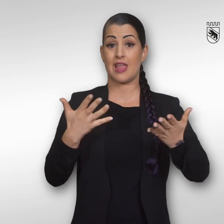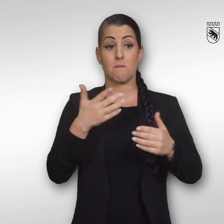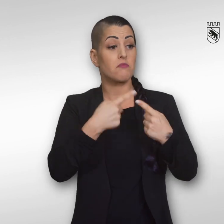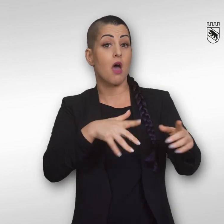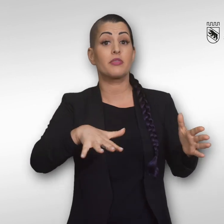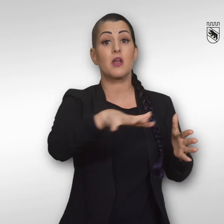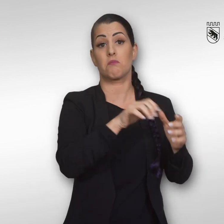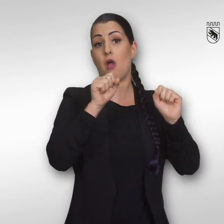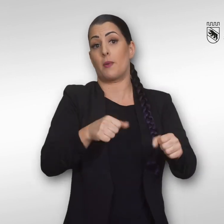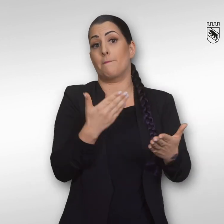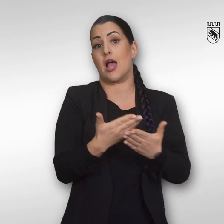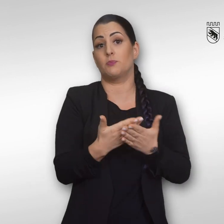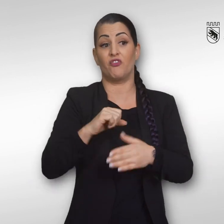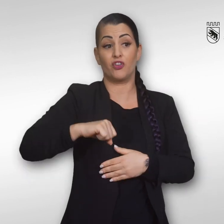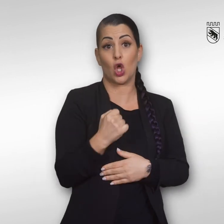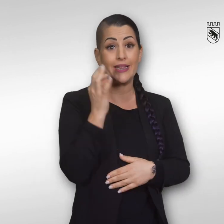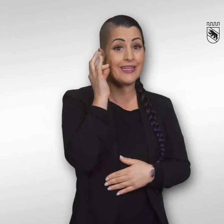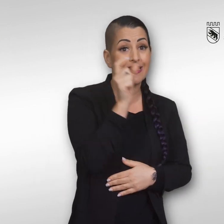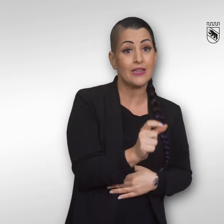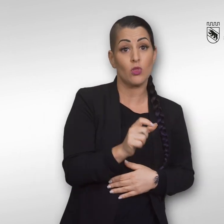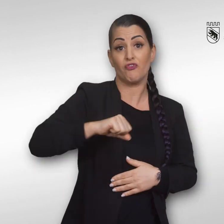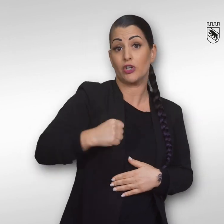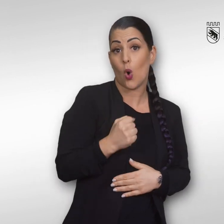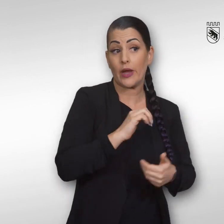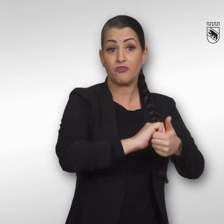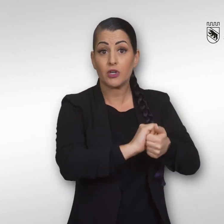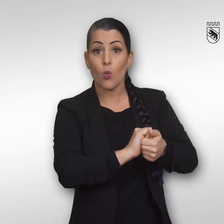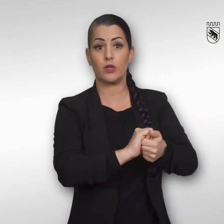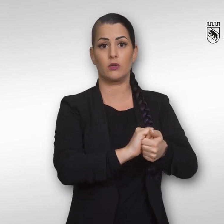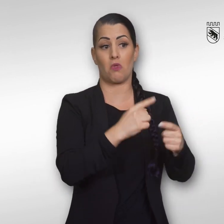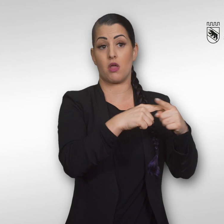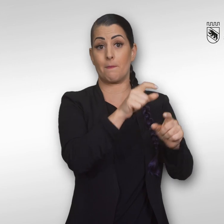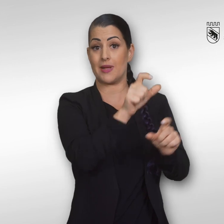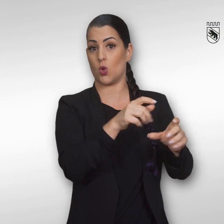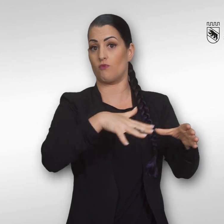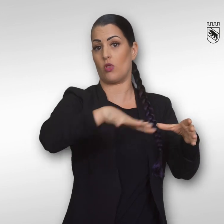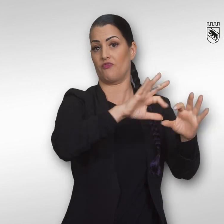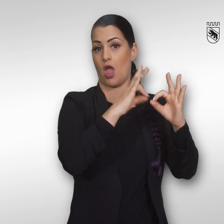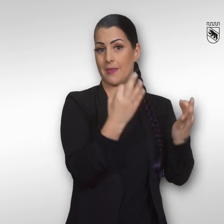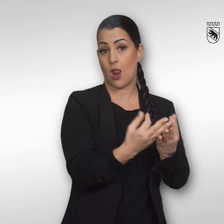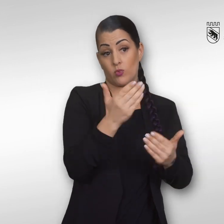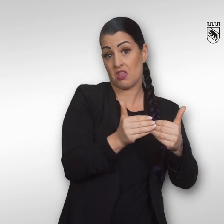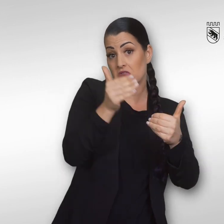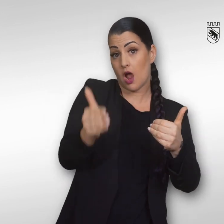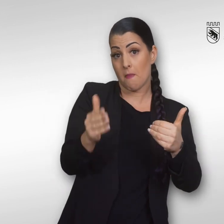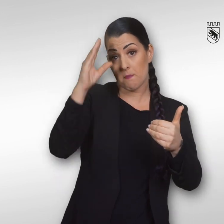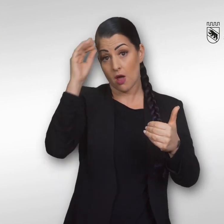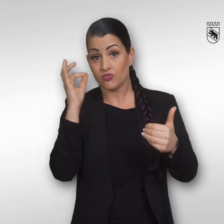Jemand anderes kann zum Beispiel eine Freundin oder ein Freund, ein anderes Familienmitglied oder ein Nachbar eine Nachbarin sein.